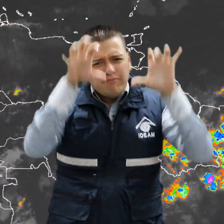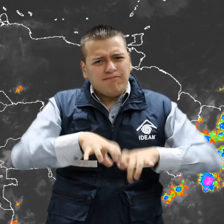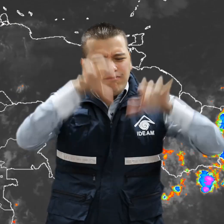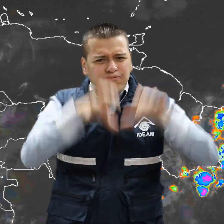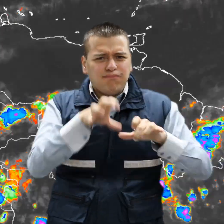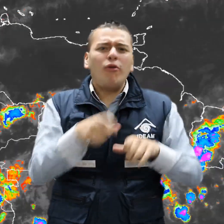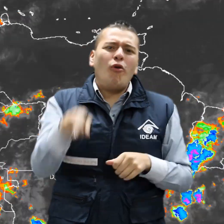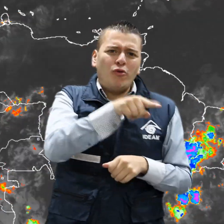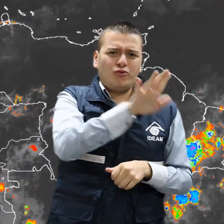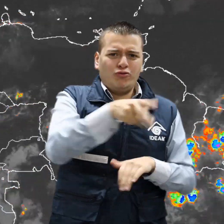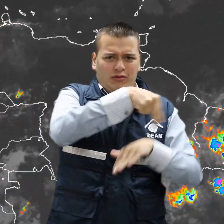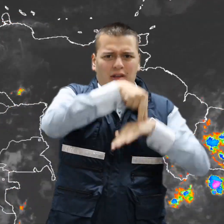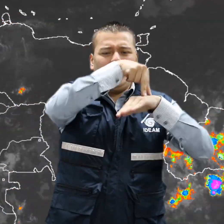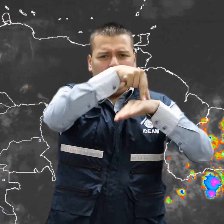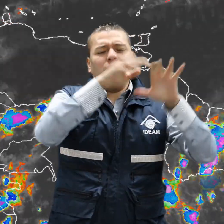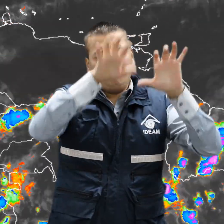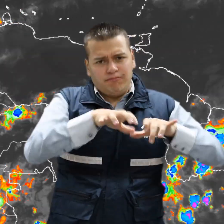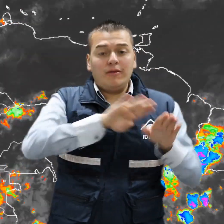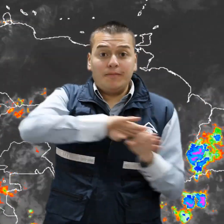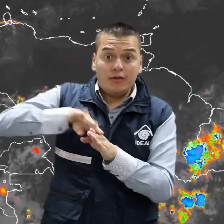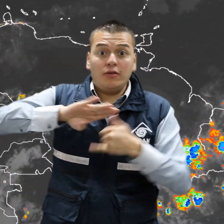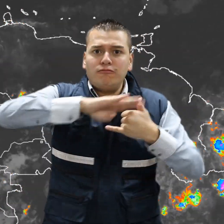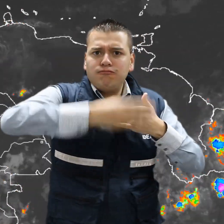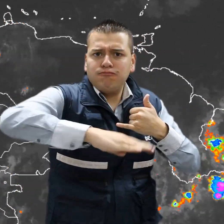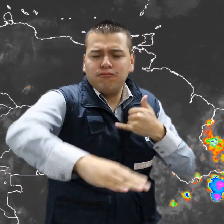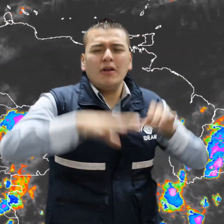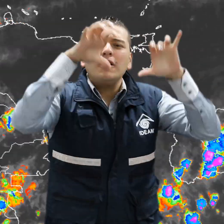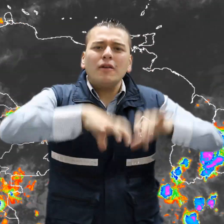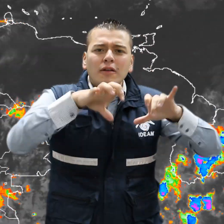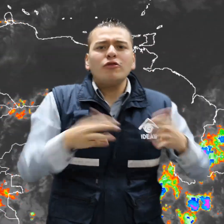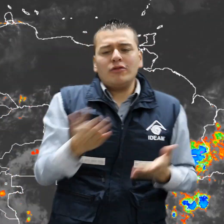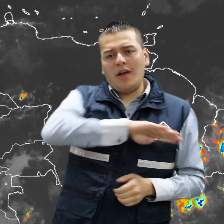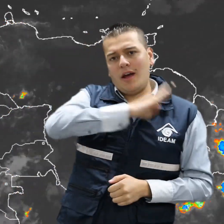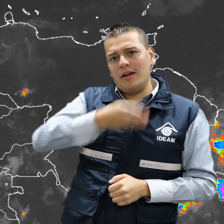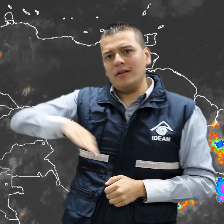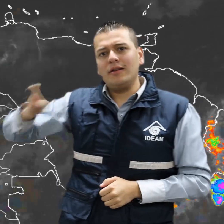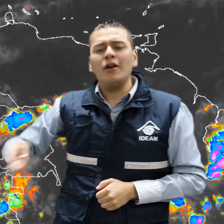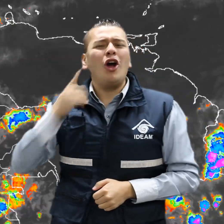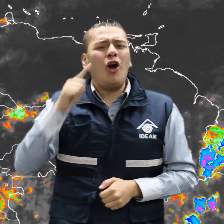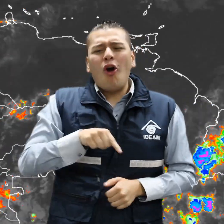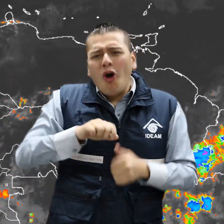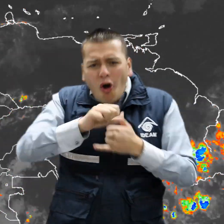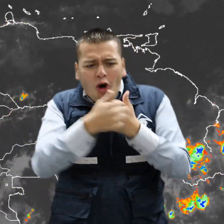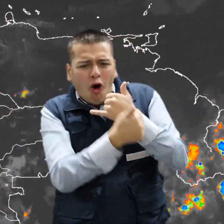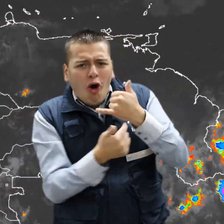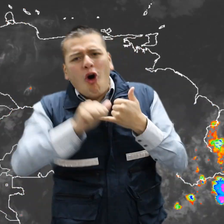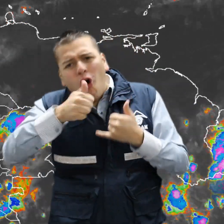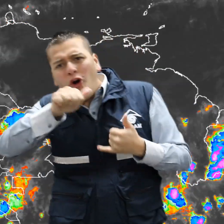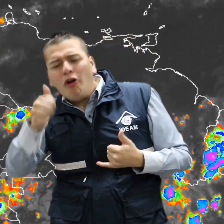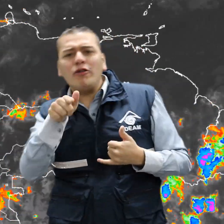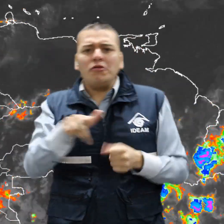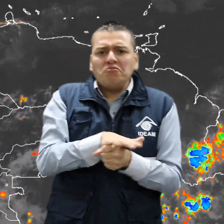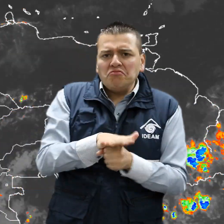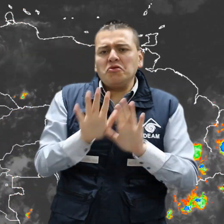departamento de Nariño. En sectores de la región andina algunas lluvias se han presentado sobre Antioquia y en el resto del territorio colombiano ha predominado las